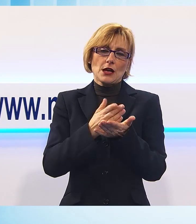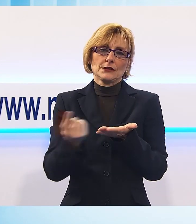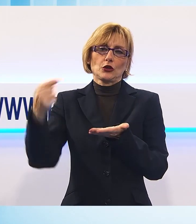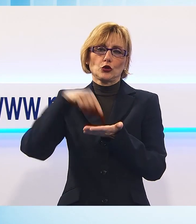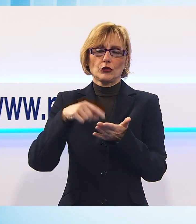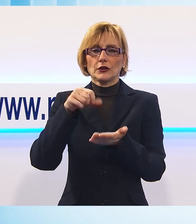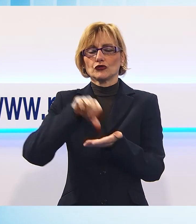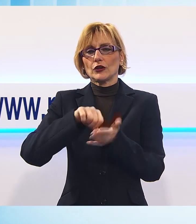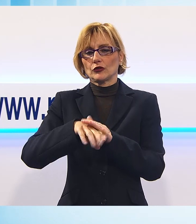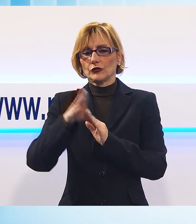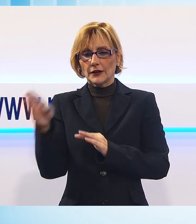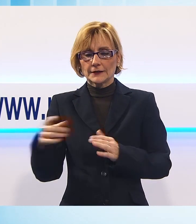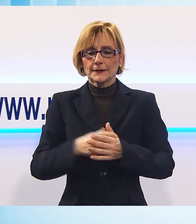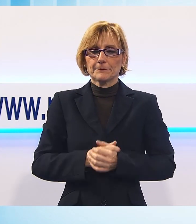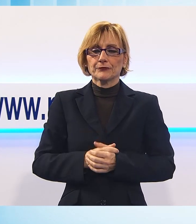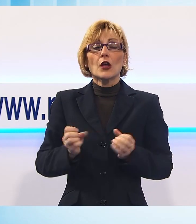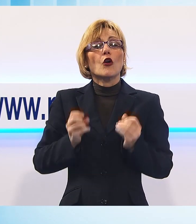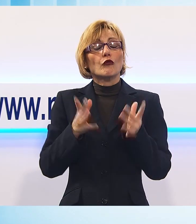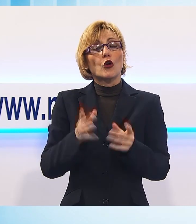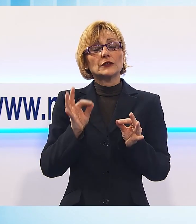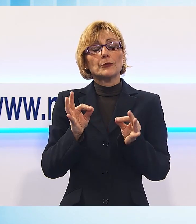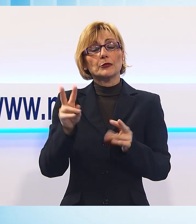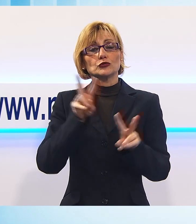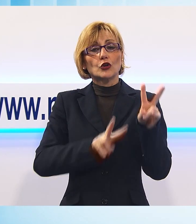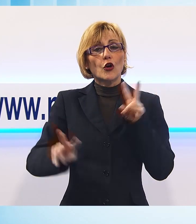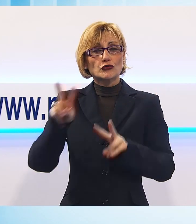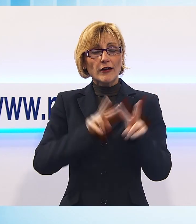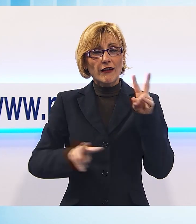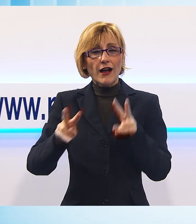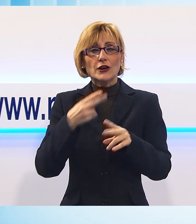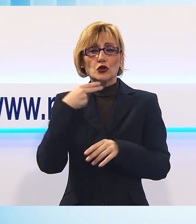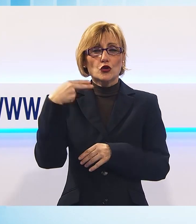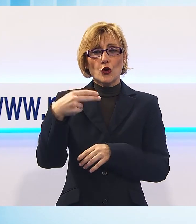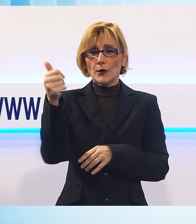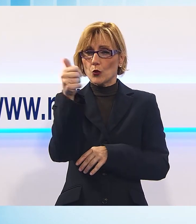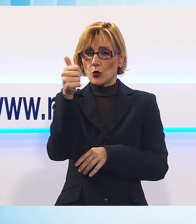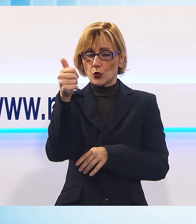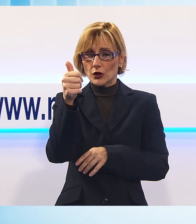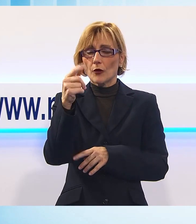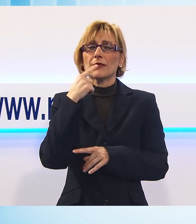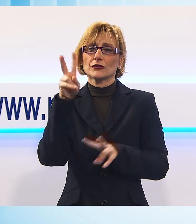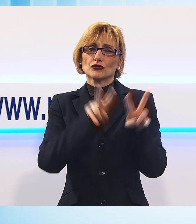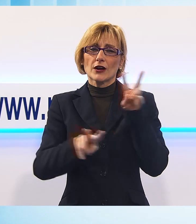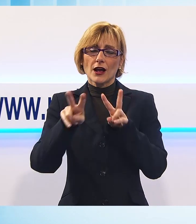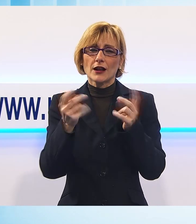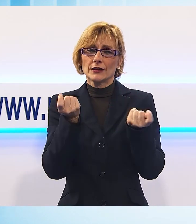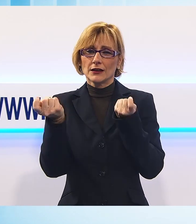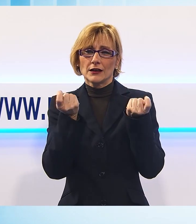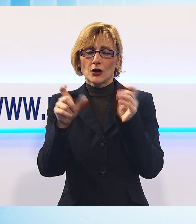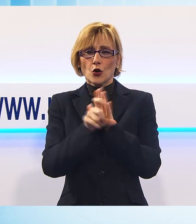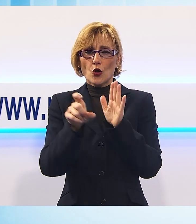chiedevano anche i cittadini, proprio di cercare una convergenza unica su un nome per poi andare ad amministrare un comune in maniera